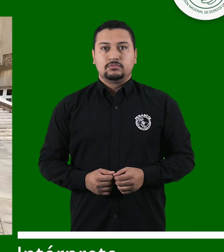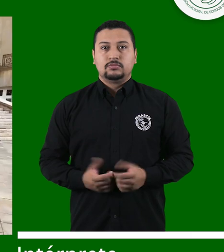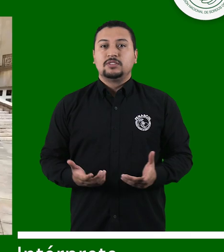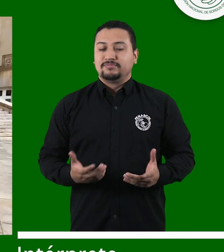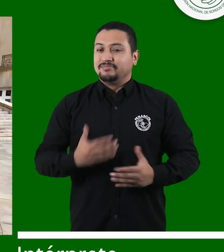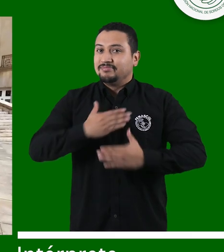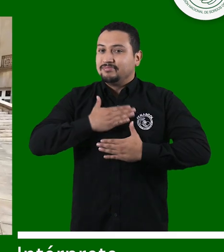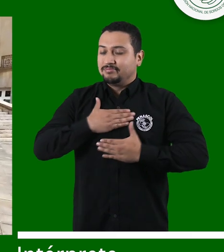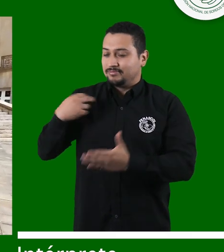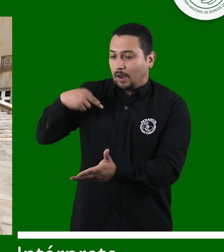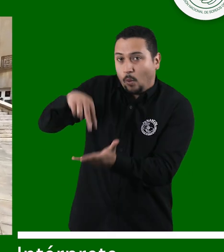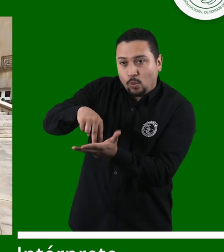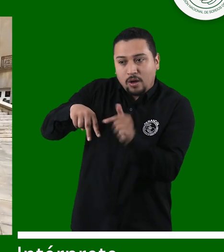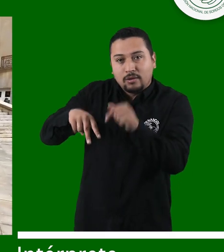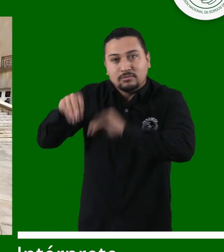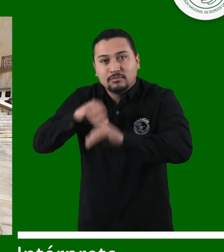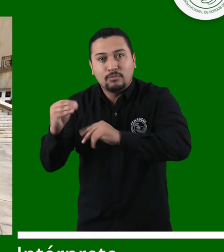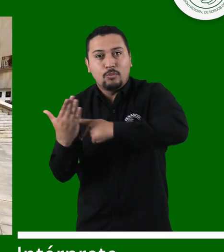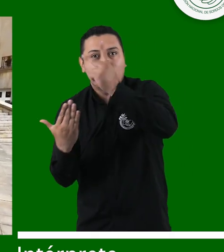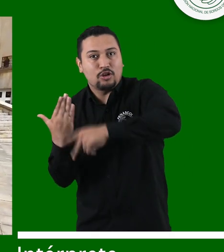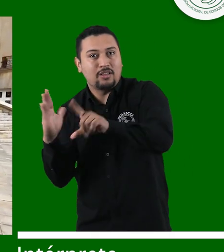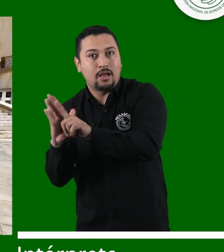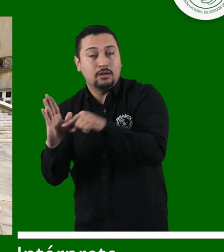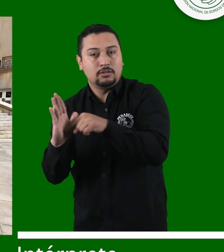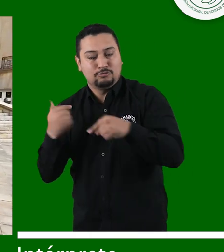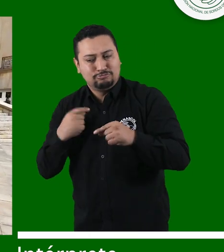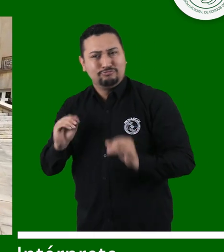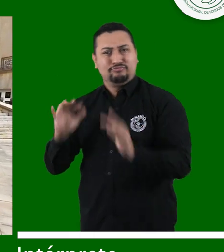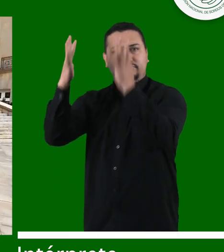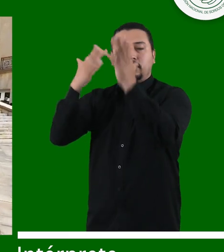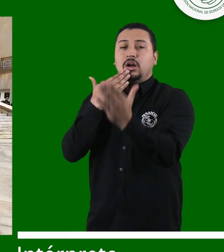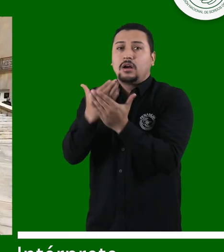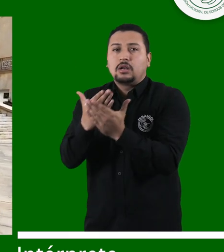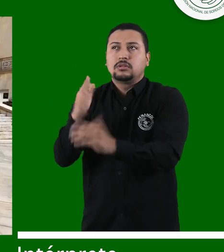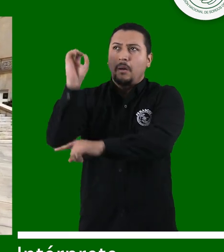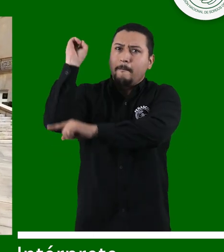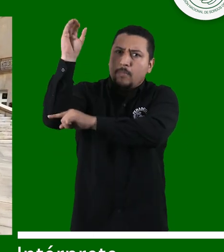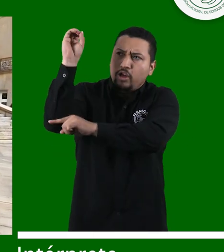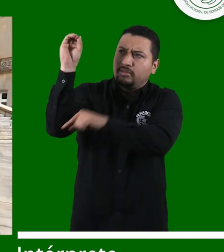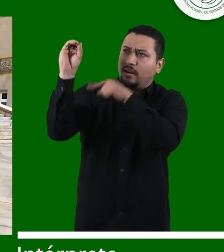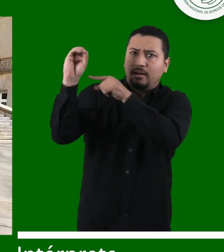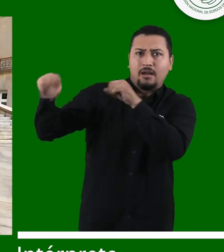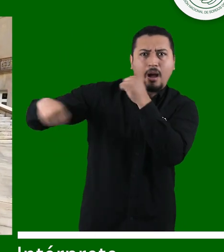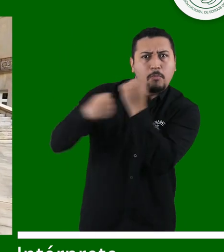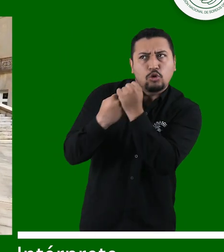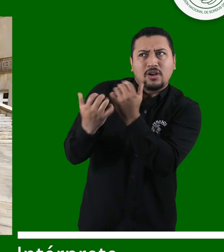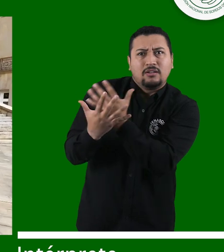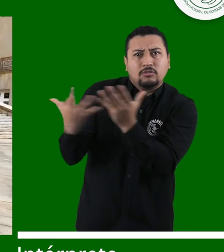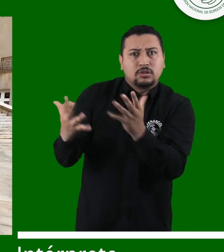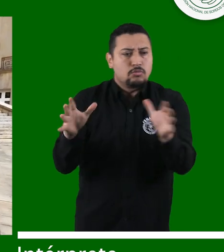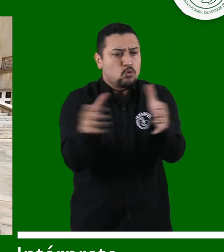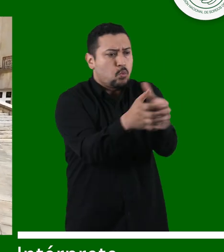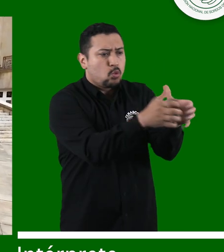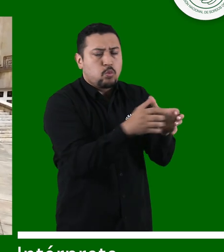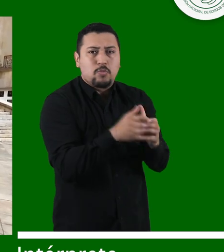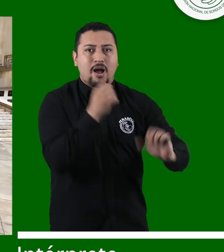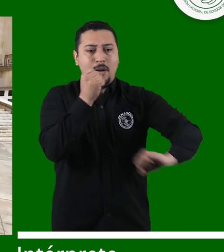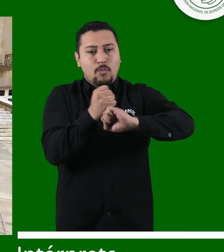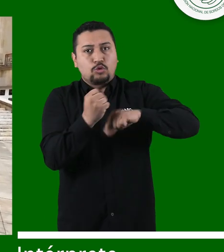Como autor lo celebro y agradezco a los ponentes y a las bancadas que apoyaron esta iniciativa. Contarle a los colombianos